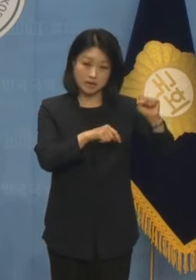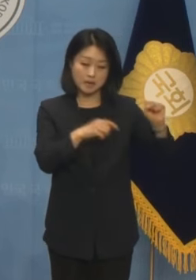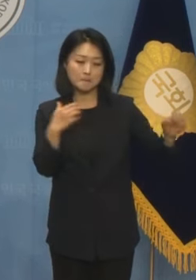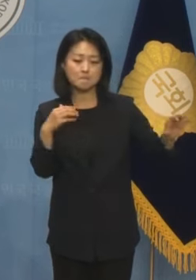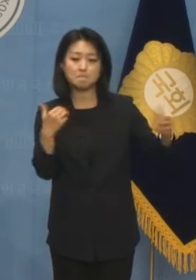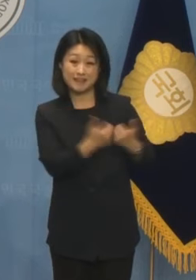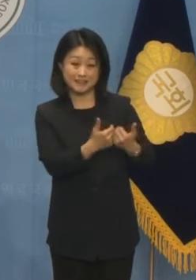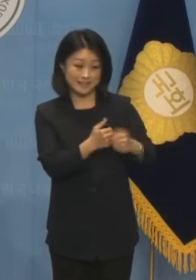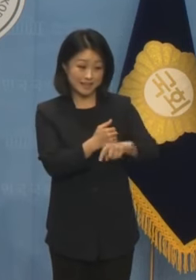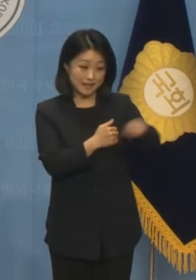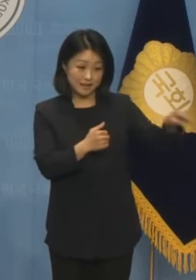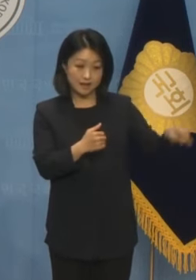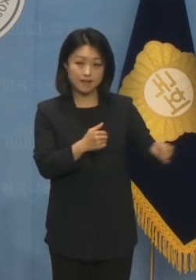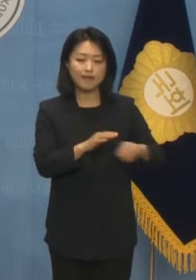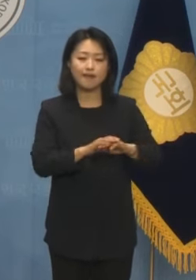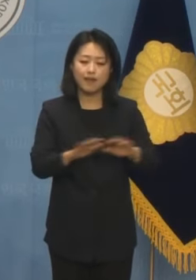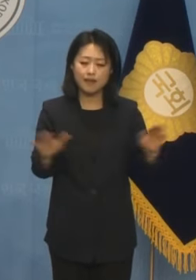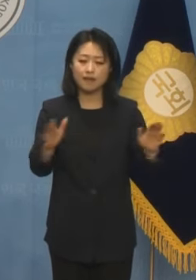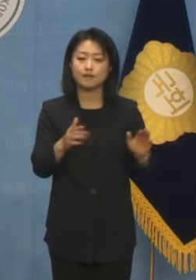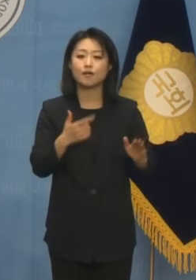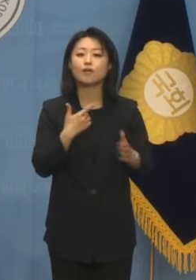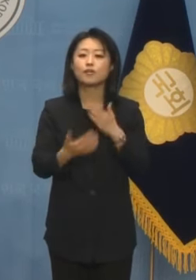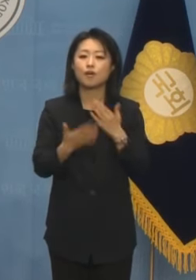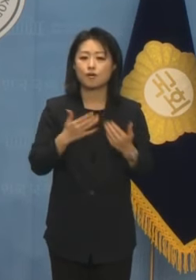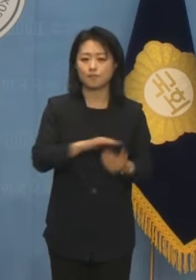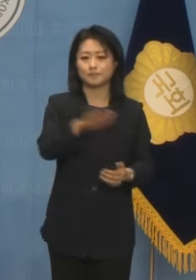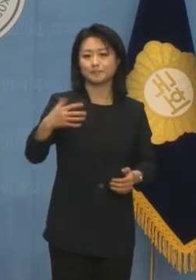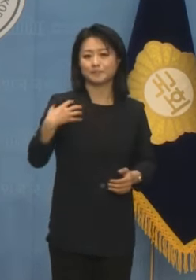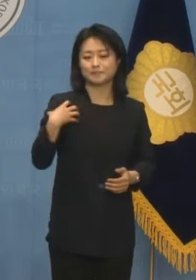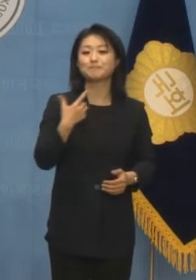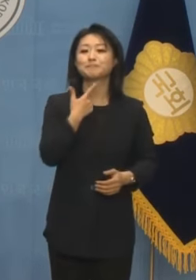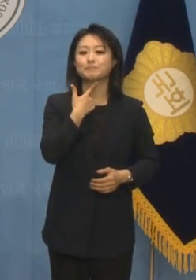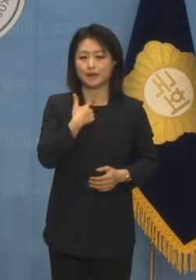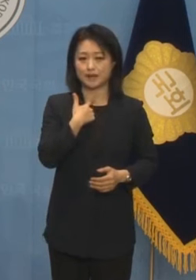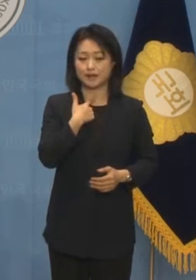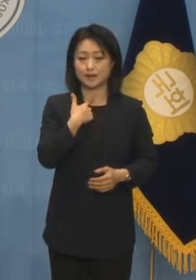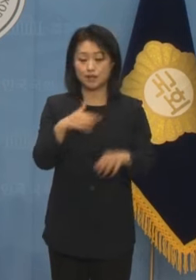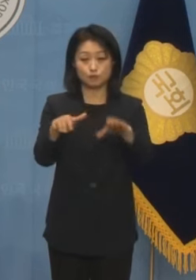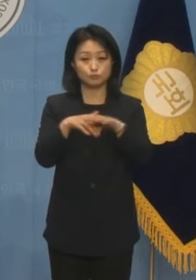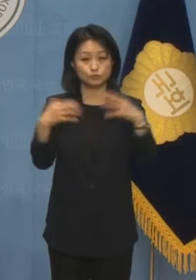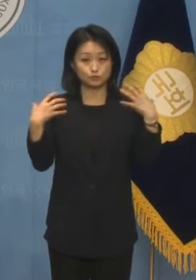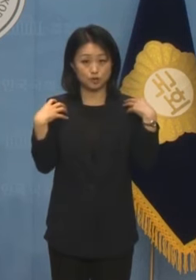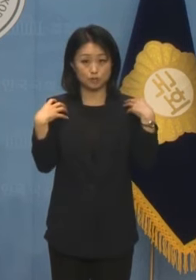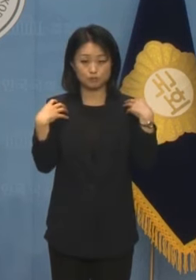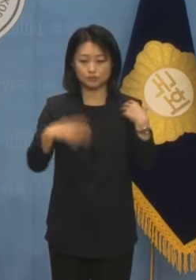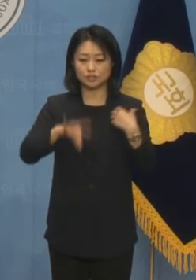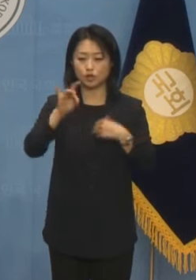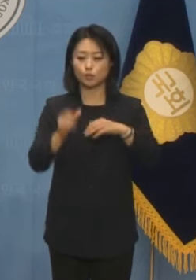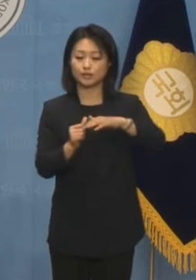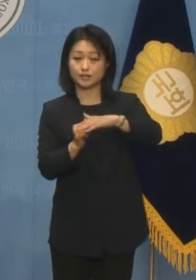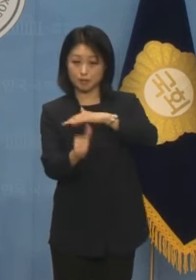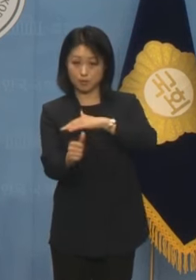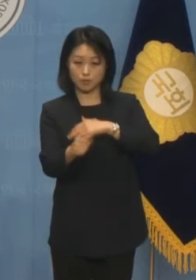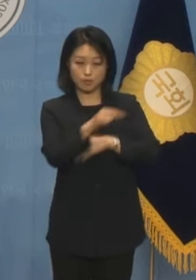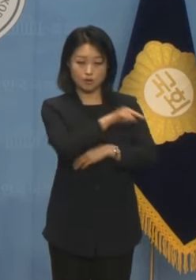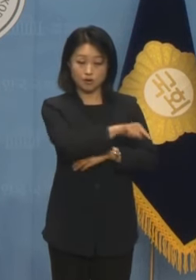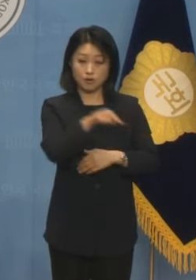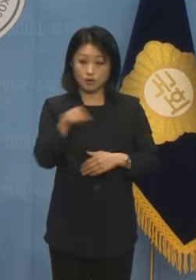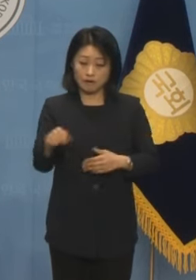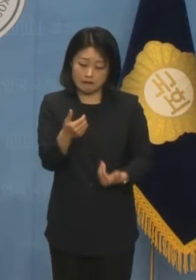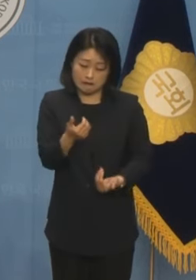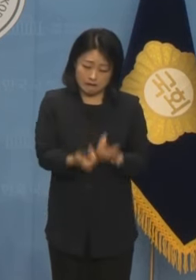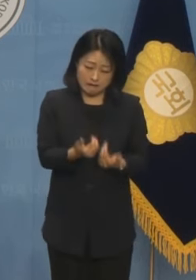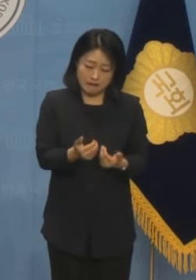시작을 이끌어낸 경험과 능력을 가지고 있습니다. 문재인 정부 첫 원내대표로 극심한 여서야대